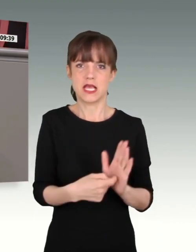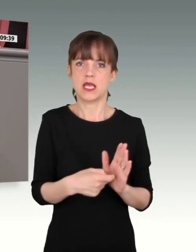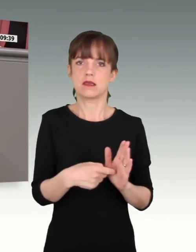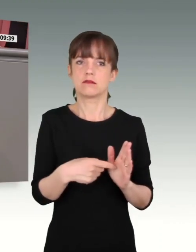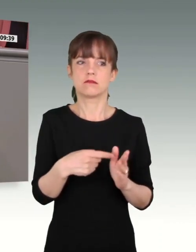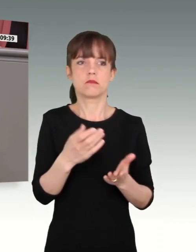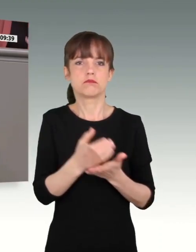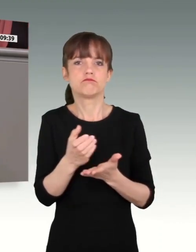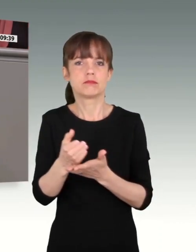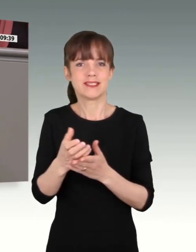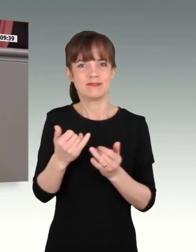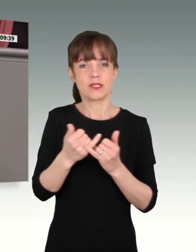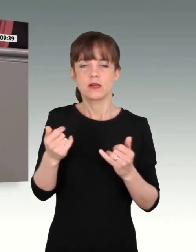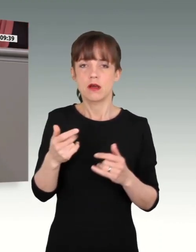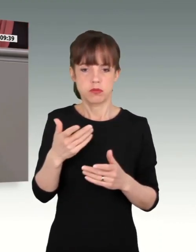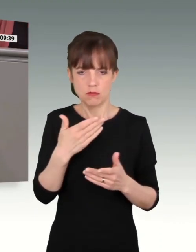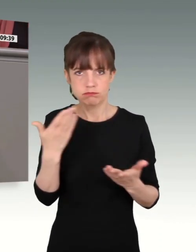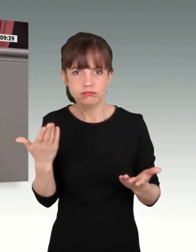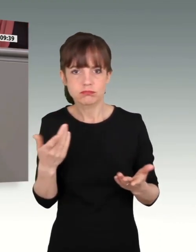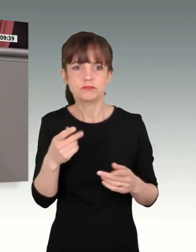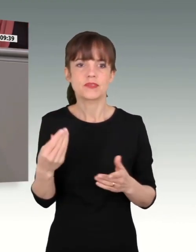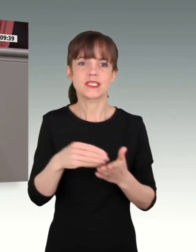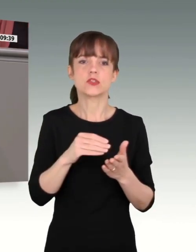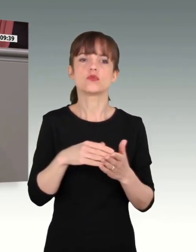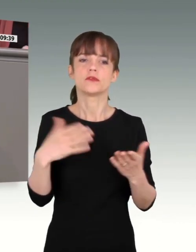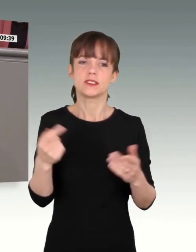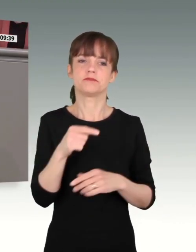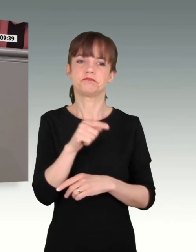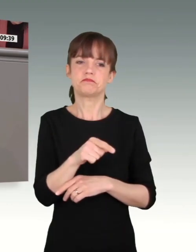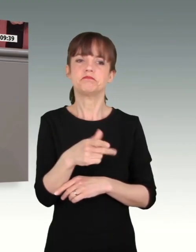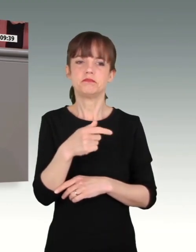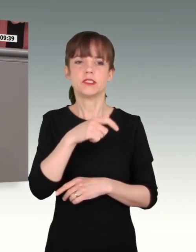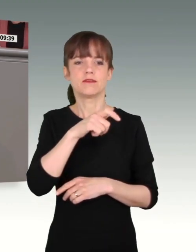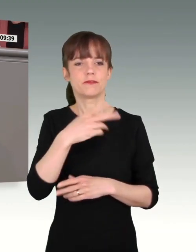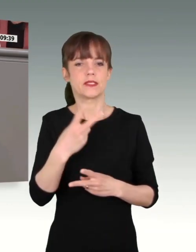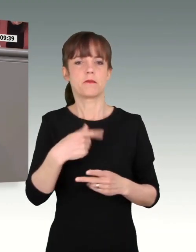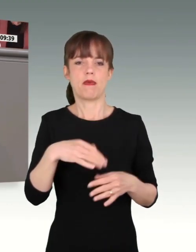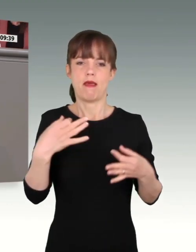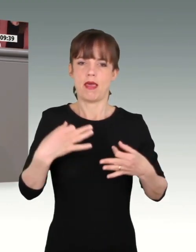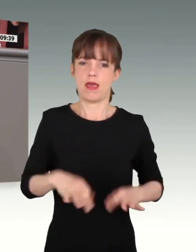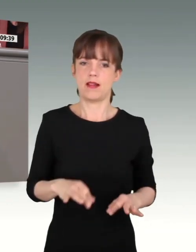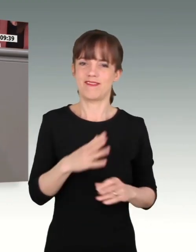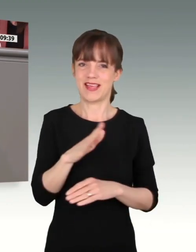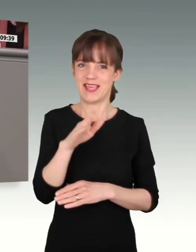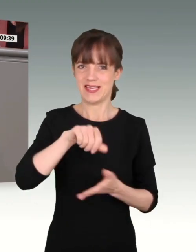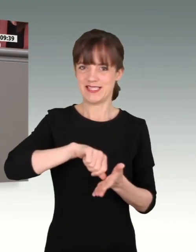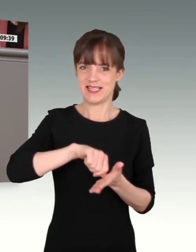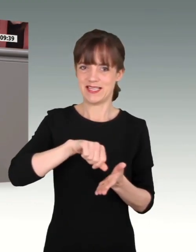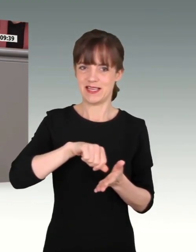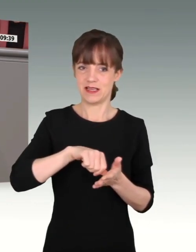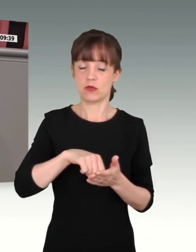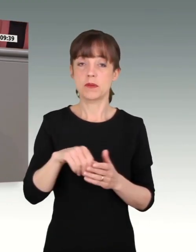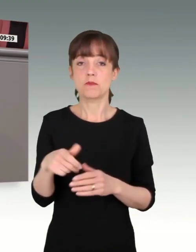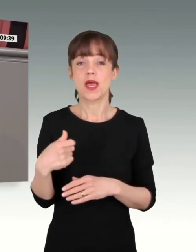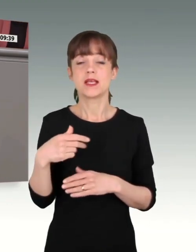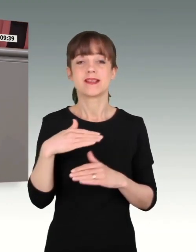der Fall ist. Weiterhin müssen die Einplaner im Karrierecenter zu den Soldaten ehrlich sein. Denn die meisten Feldwebel brechen erst